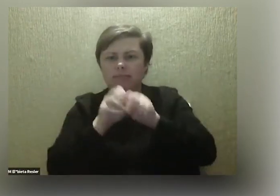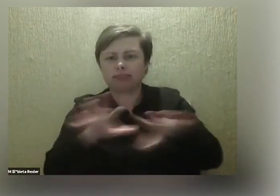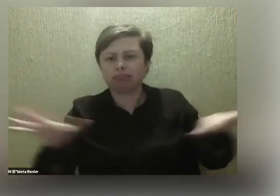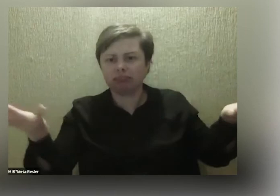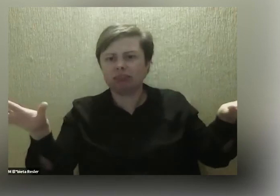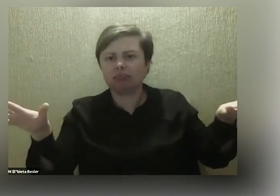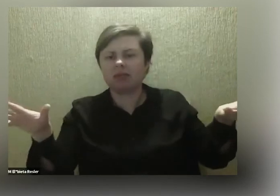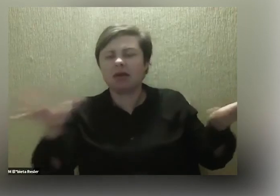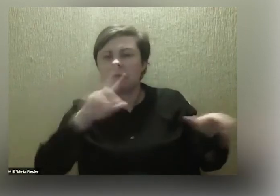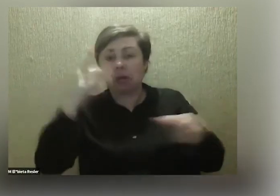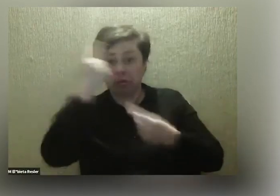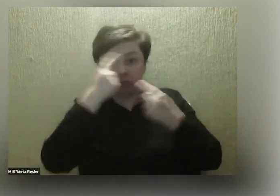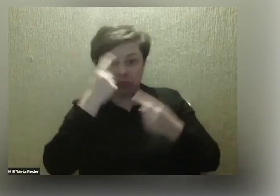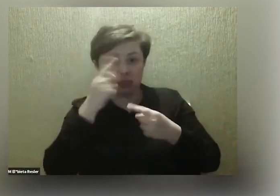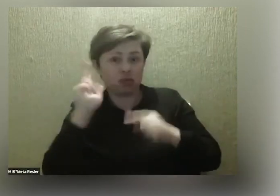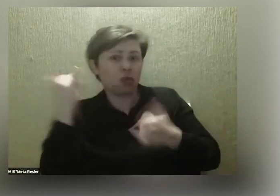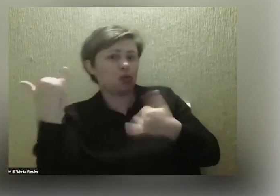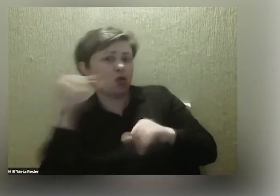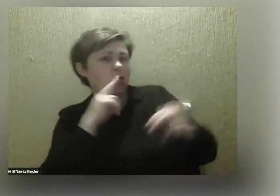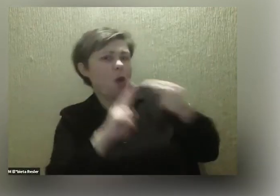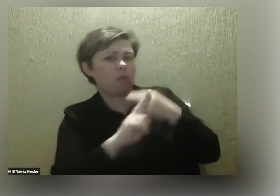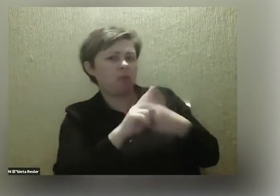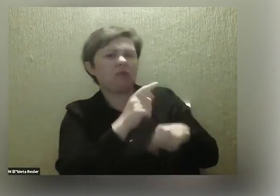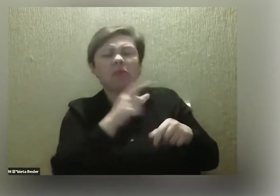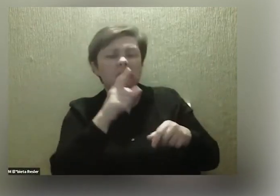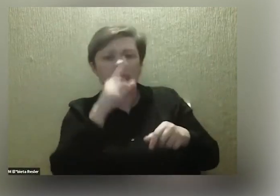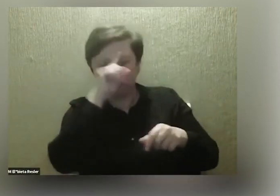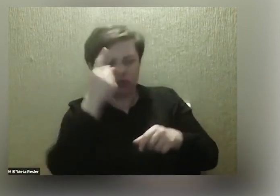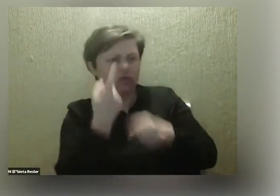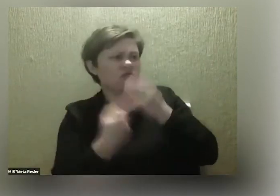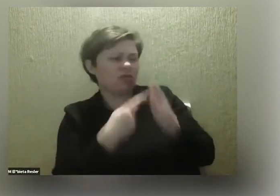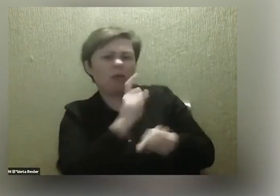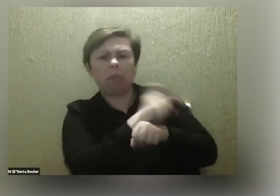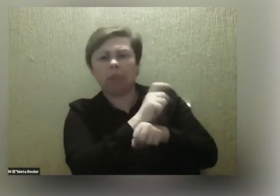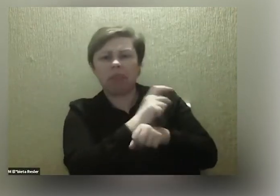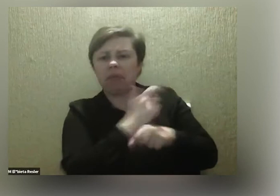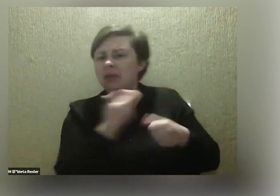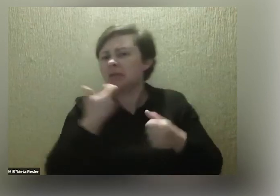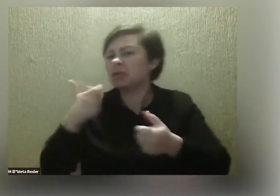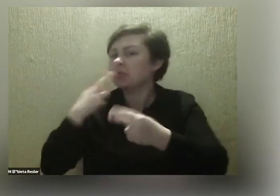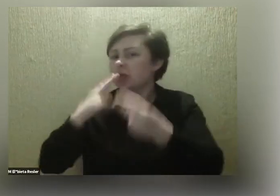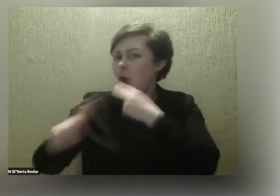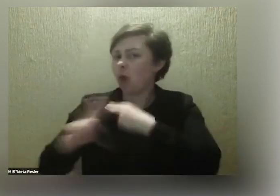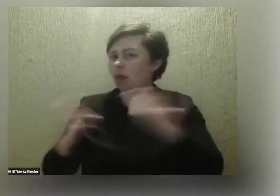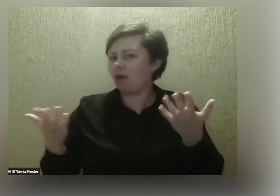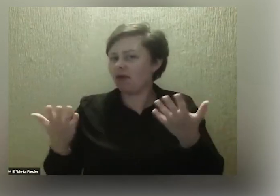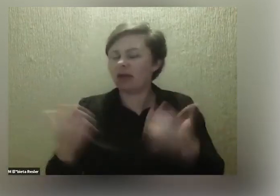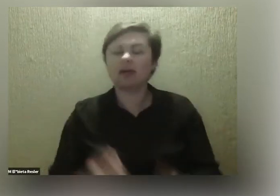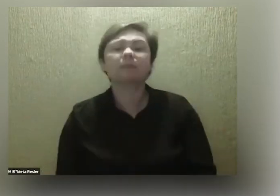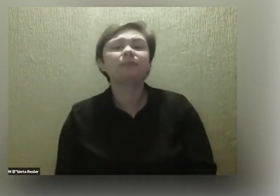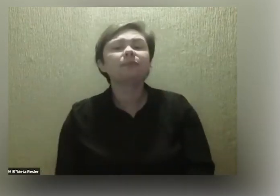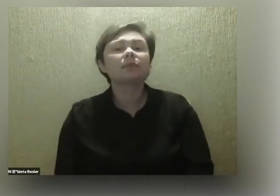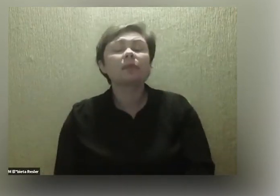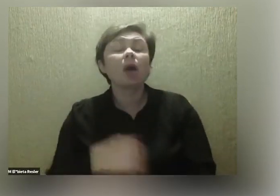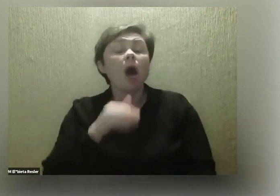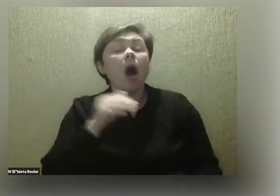rozprasza i każdy myśli, że no to ktoś inny powie. I nikt nie mówi. Tak. Tak, także... Ale czy to jest tak, że to może